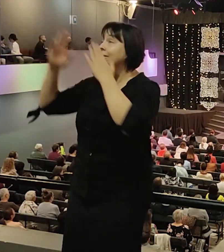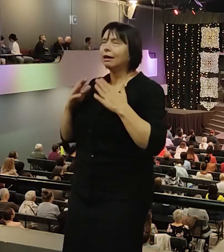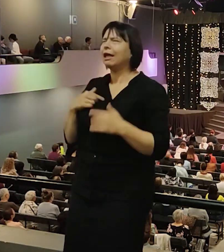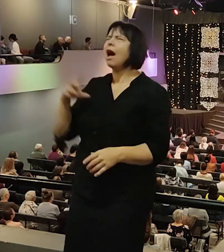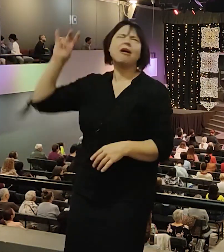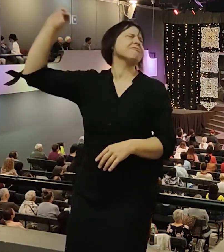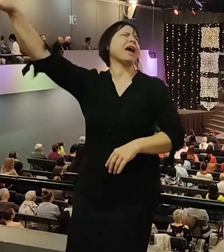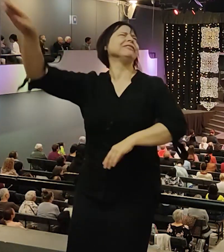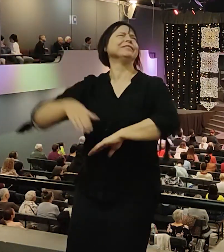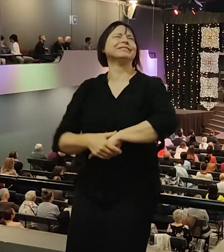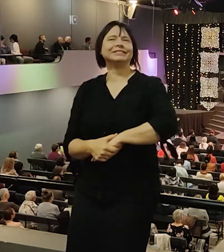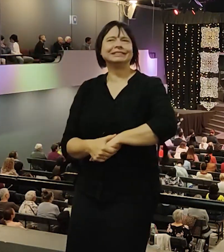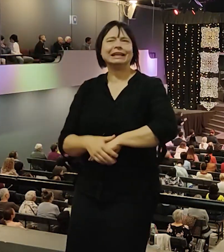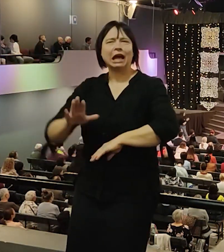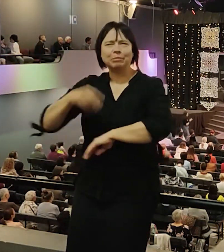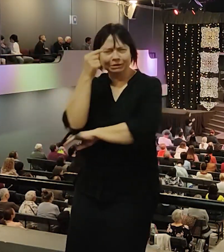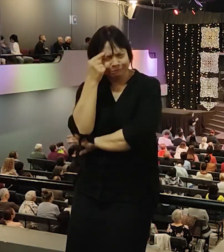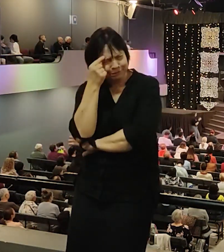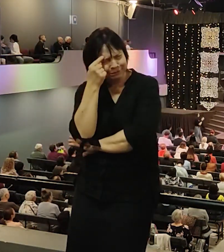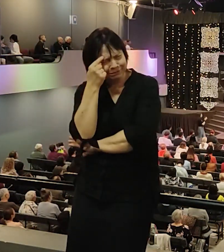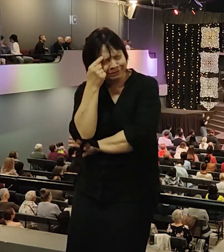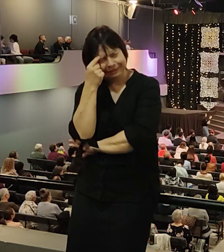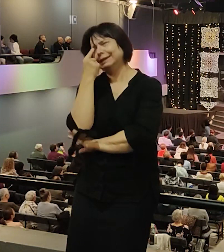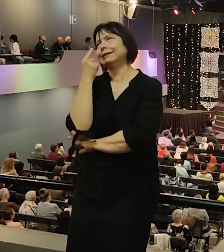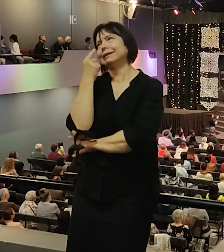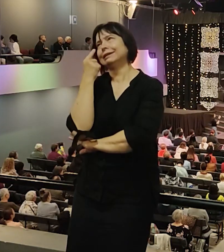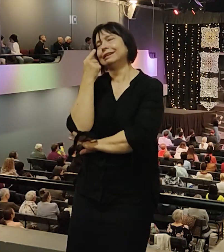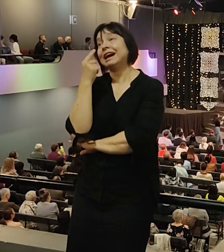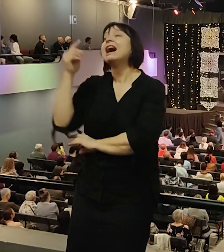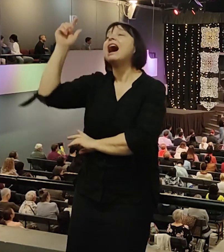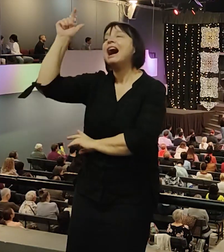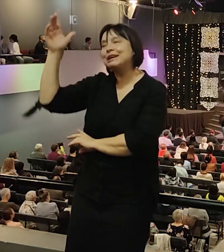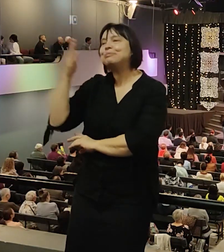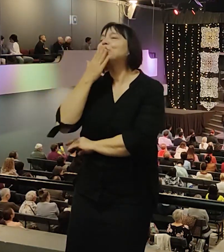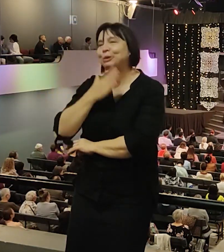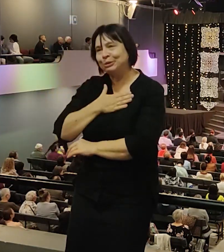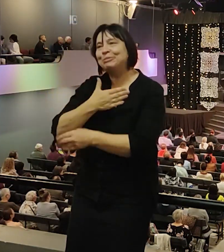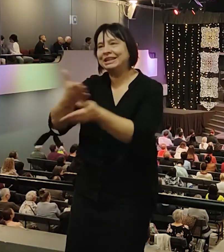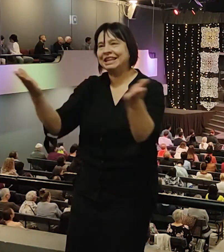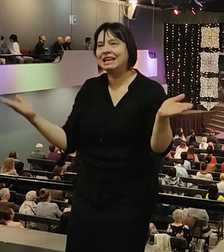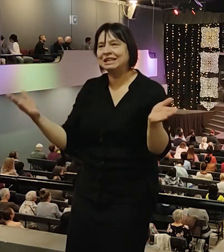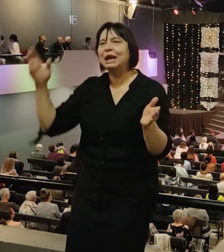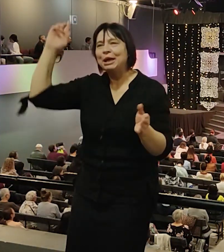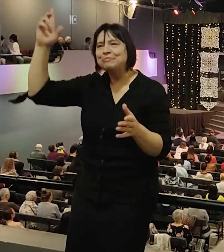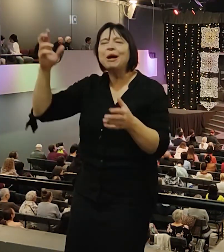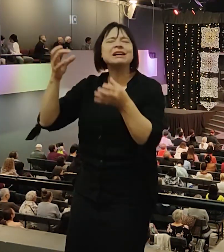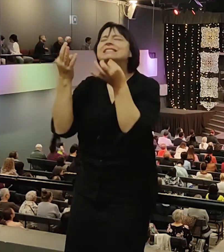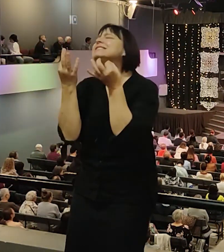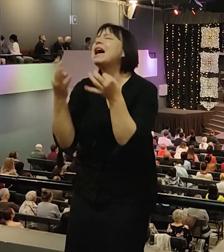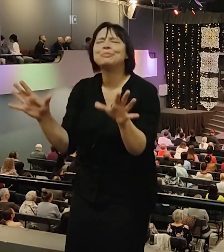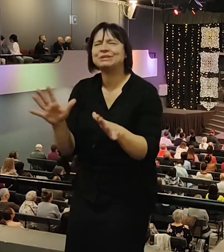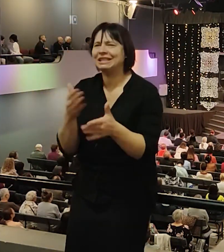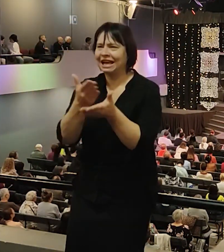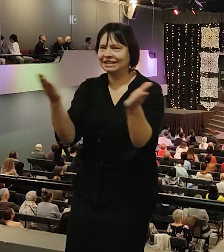сначала. А потом подумаю. Но Господь любит нас. Он не отпускает нас. Любовь это